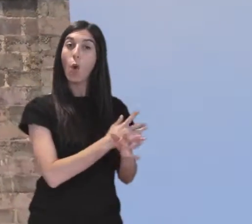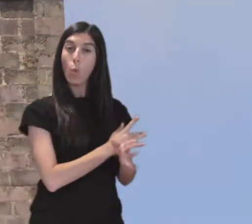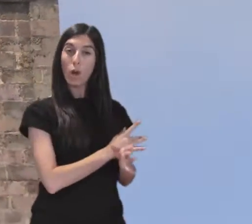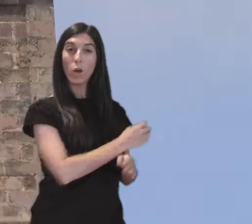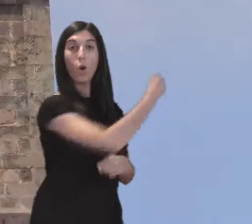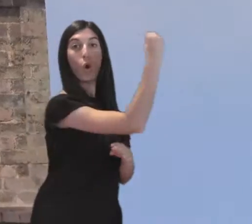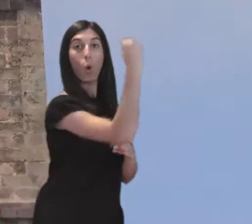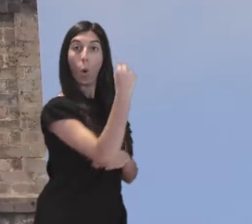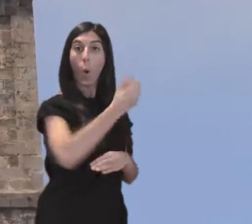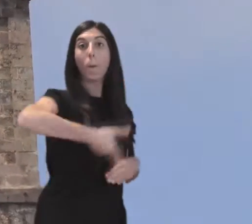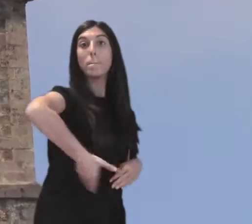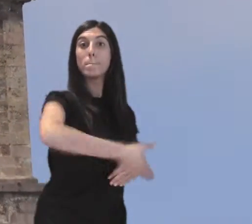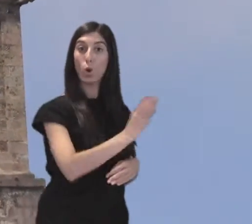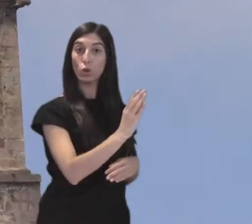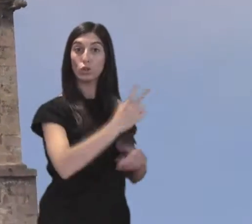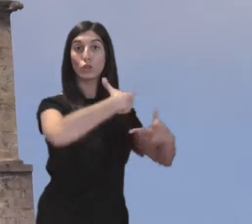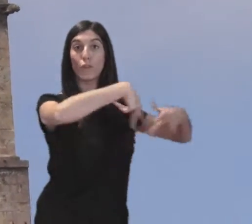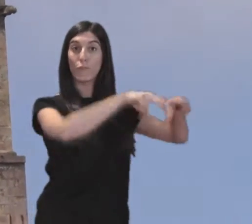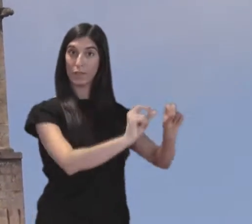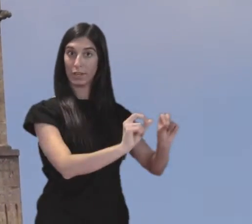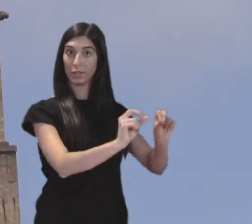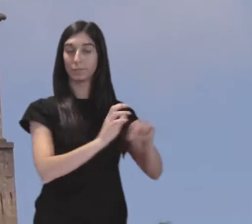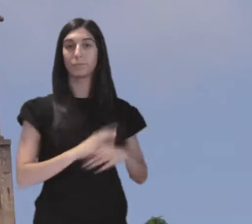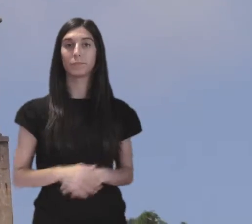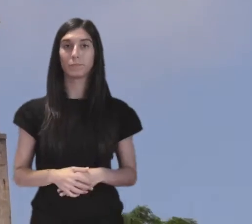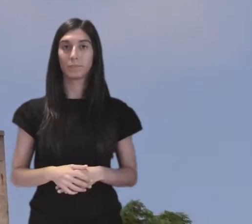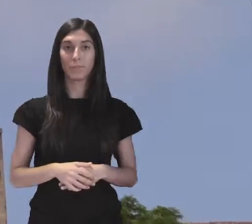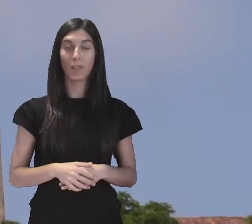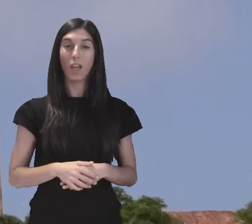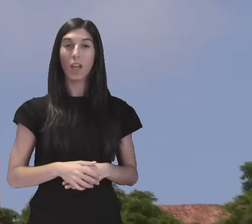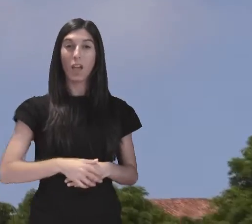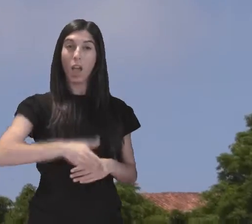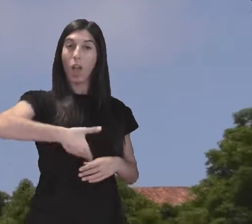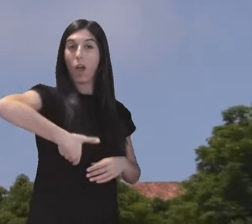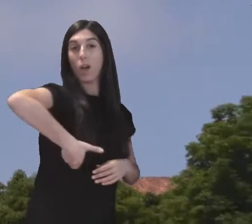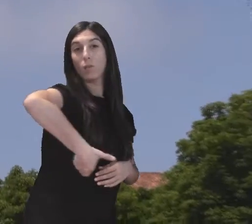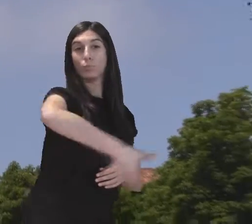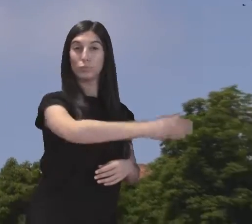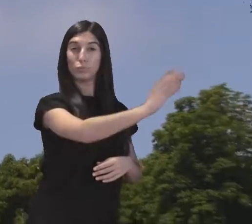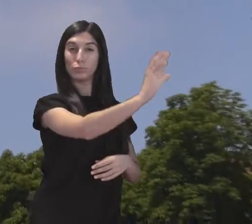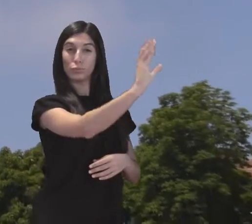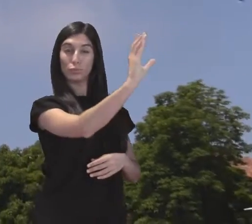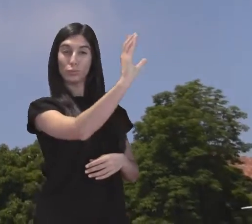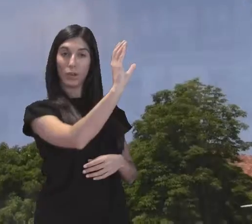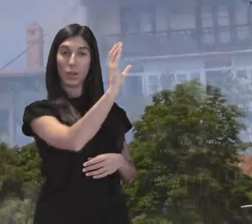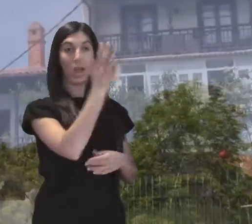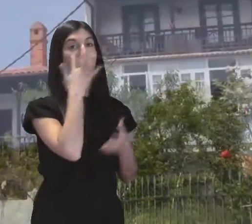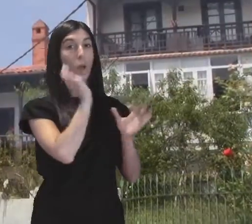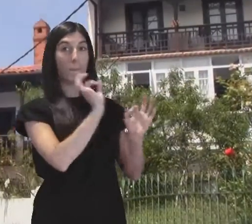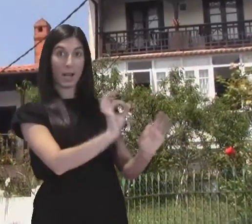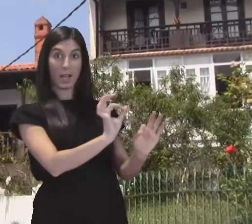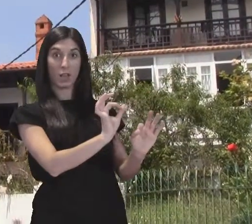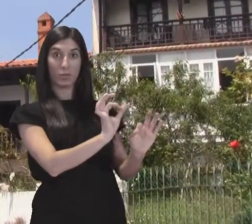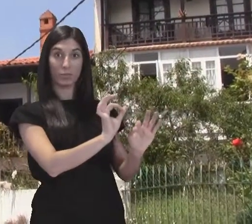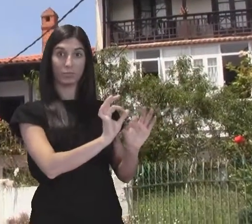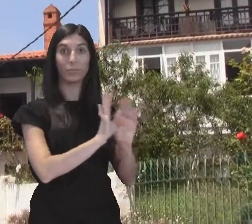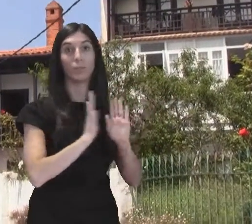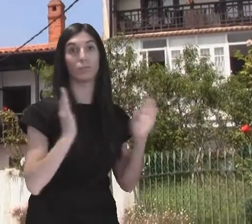El alejamiento de los tiros y el peligro de las bolas obligaban a que se delimitase el recinto del Corro con paredes de piedra que dieron lugar a las boleras